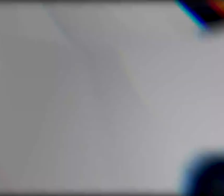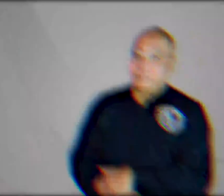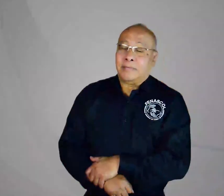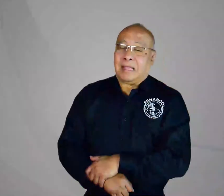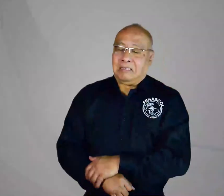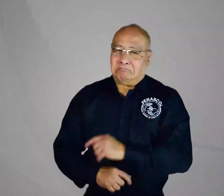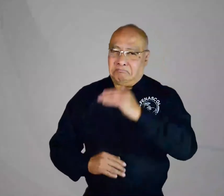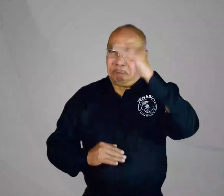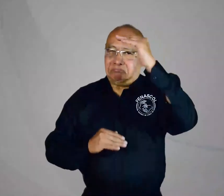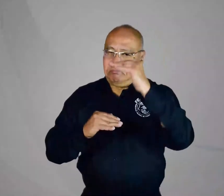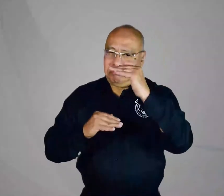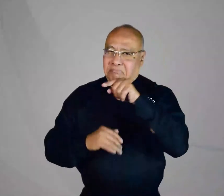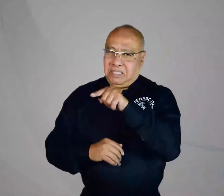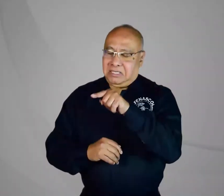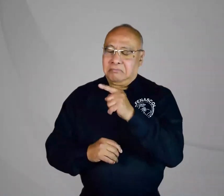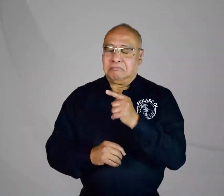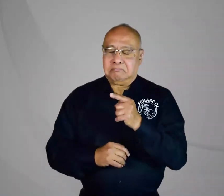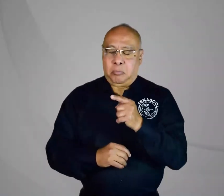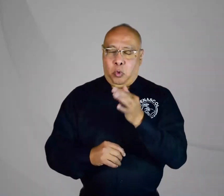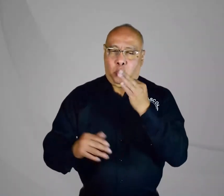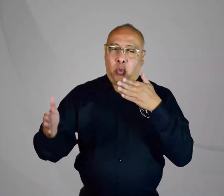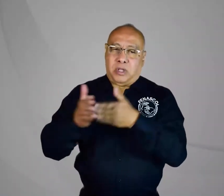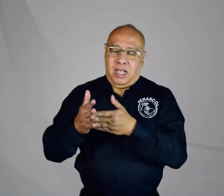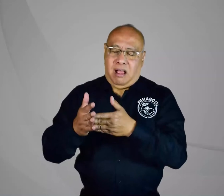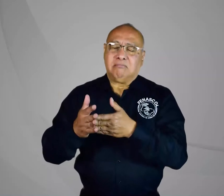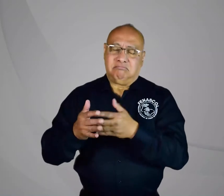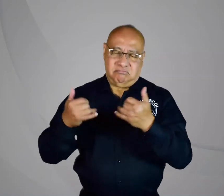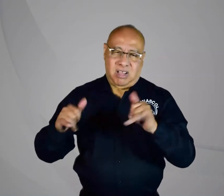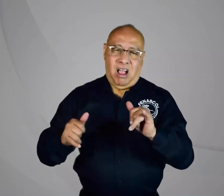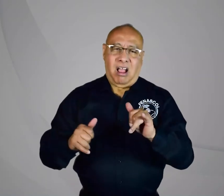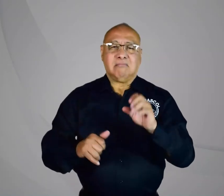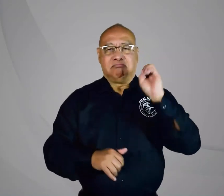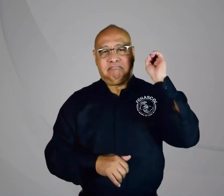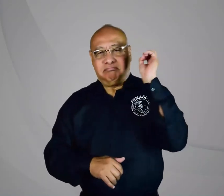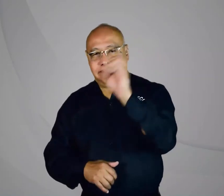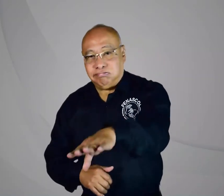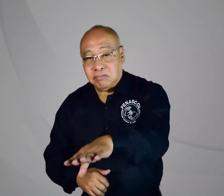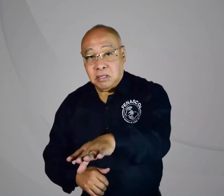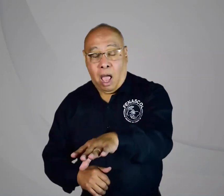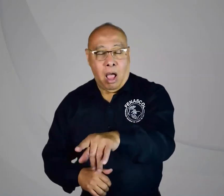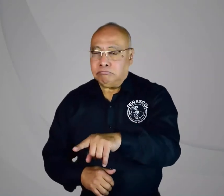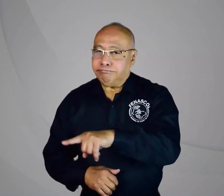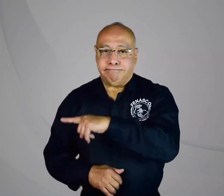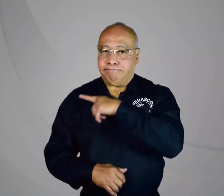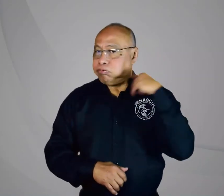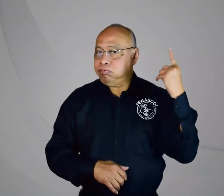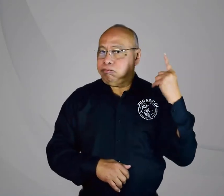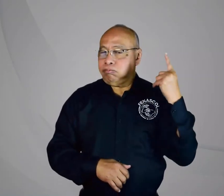Este ha sido un pequeño resumen de lo que contenía la tutela, que fue enviada por supuesto, pero que